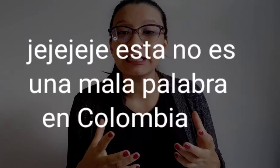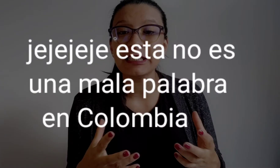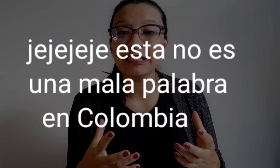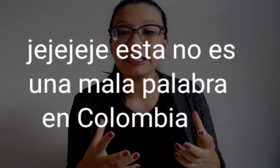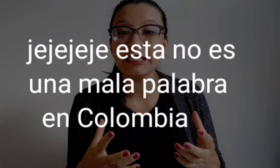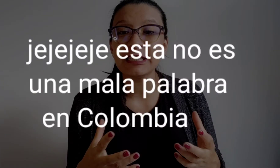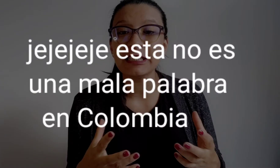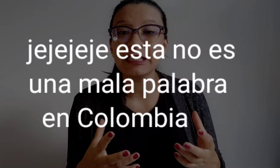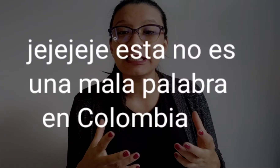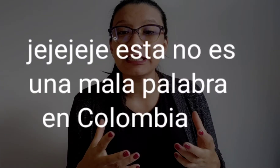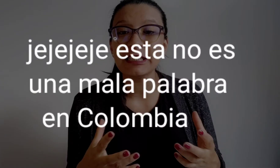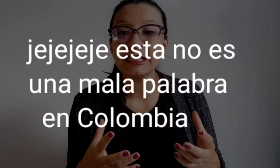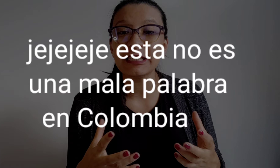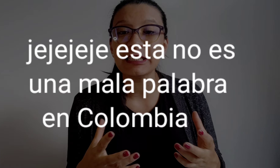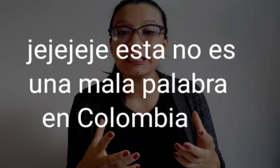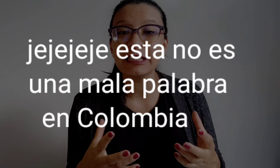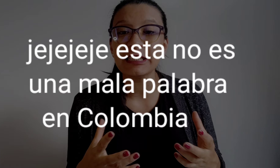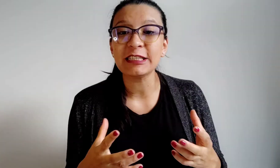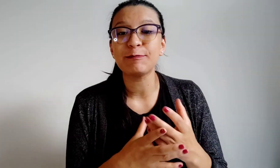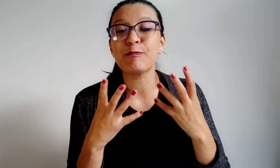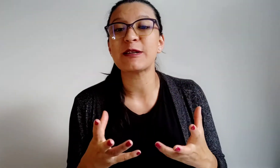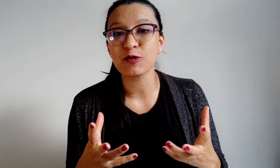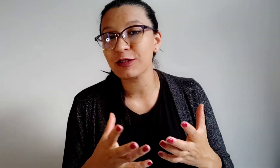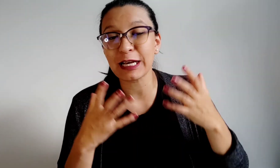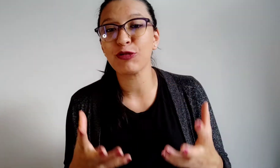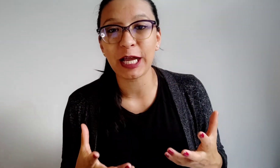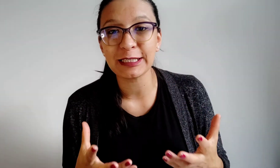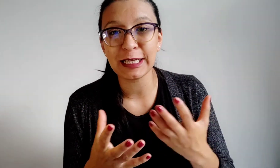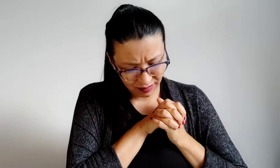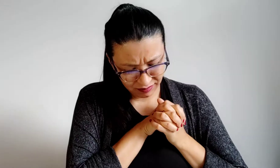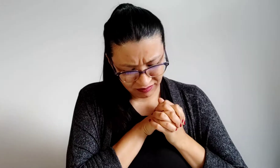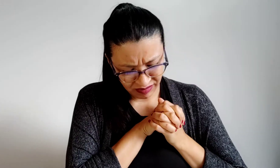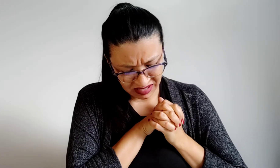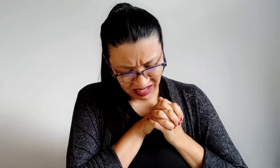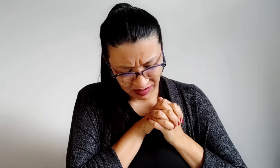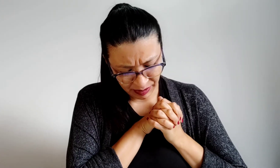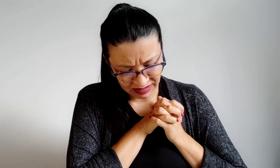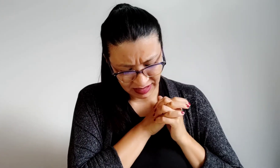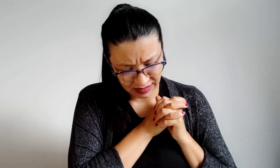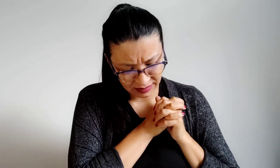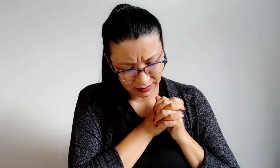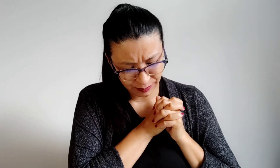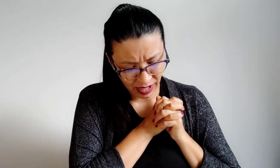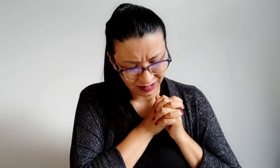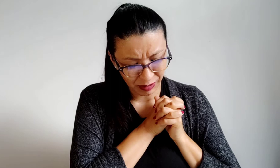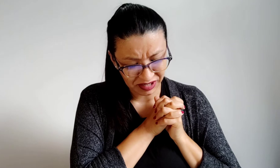verbos irregulares en inglés. Pasas, pasas, pasadas, pasadas,